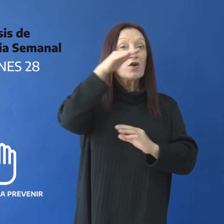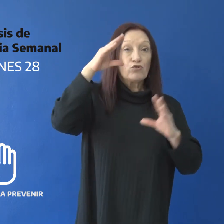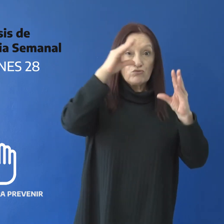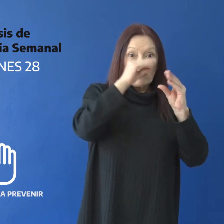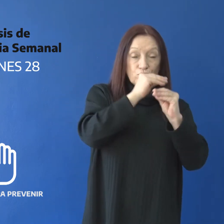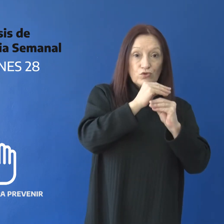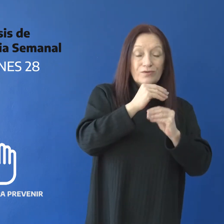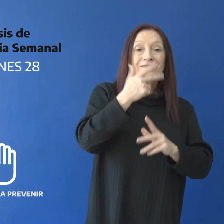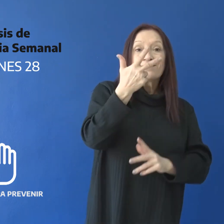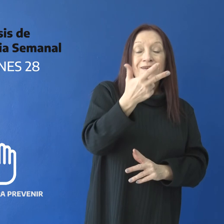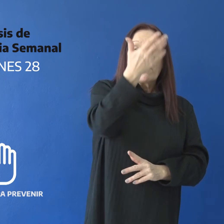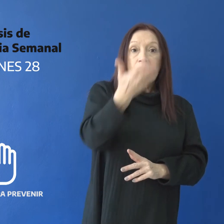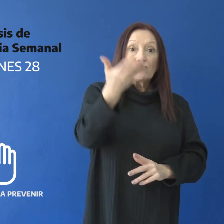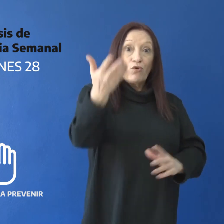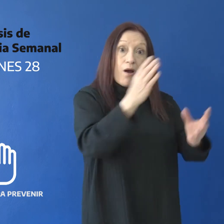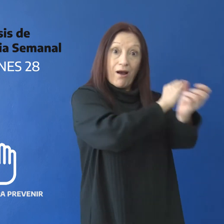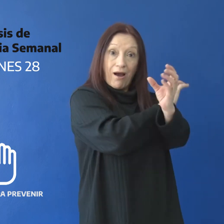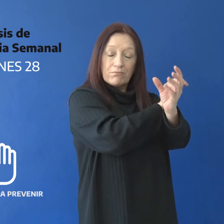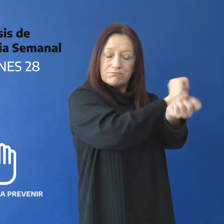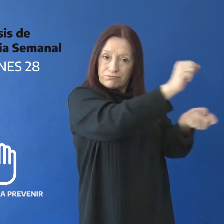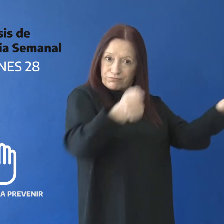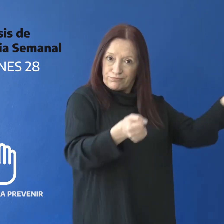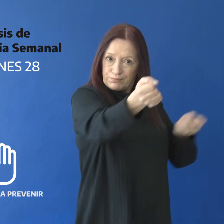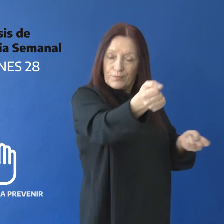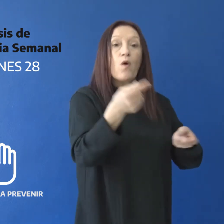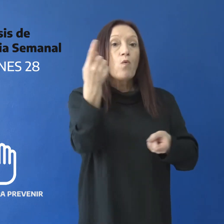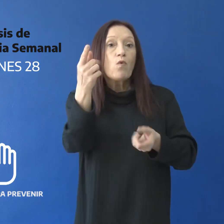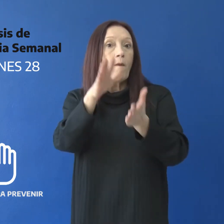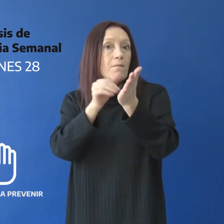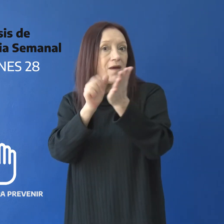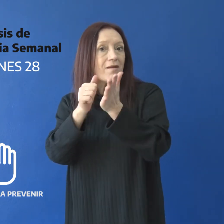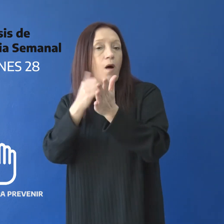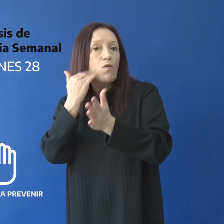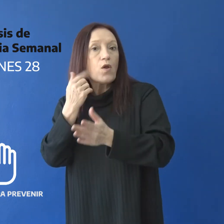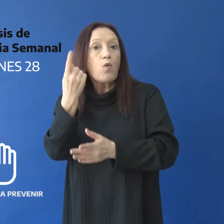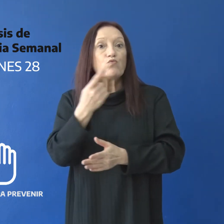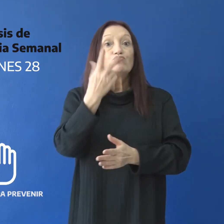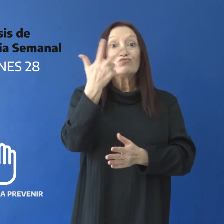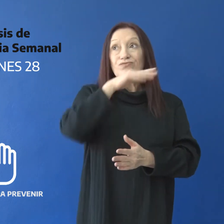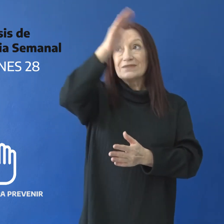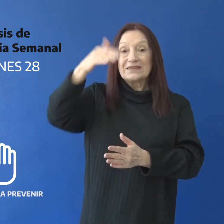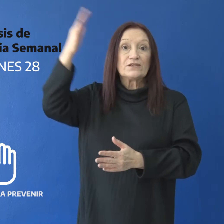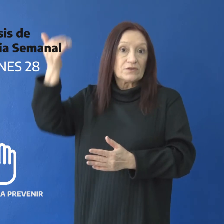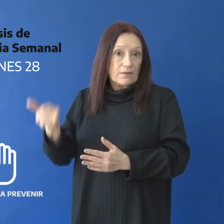3 Caleta Olivia 1 Piedra Buena 1 Tres Cerros Situación